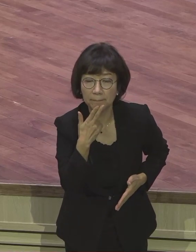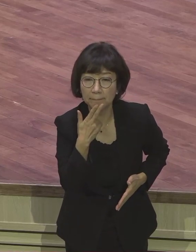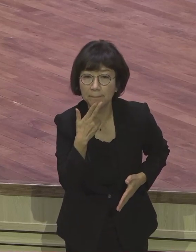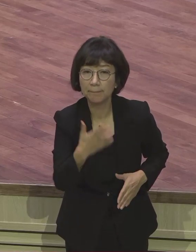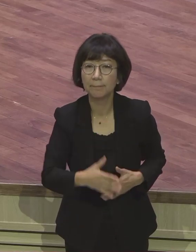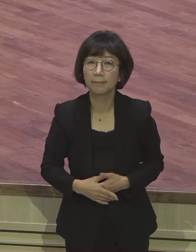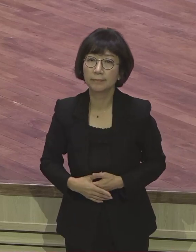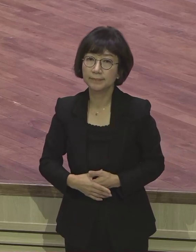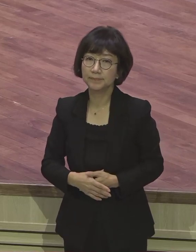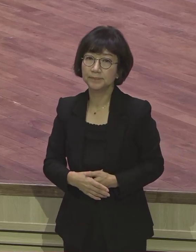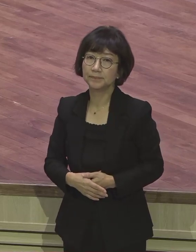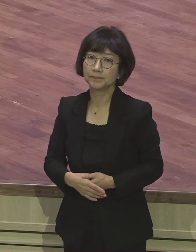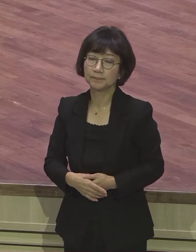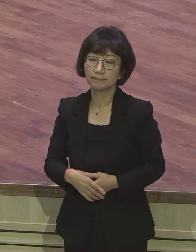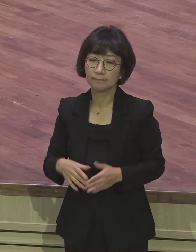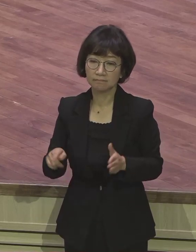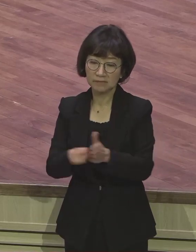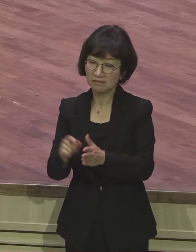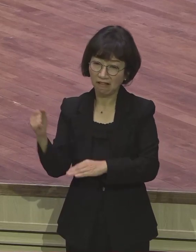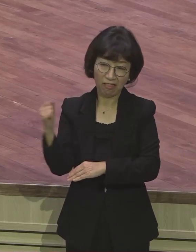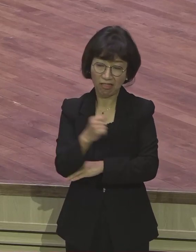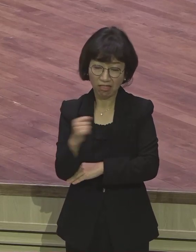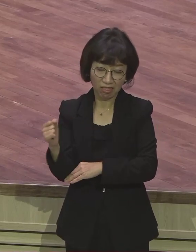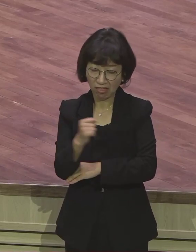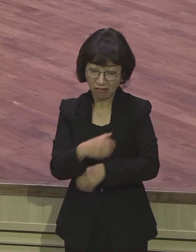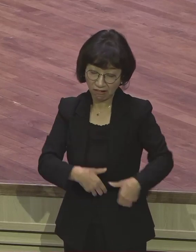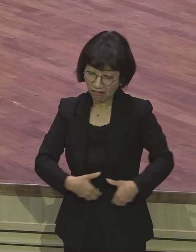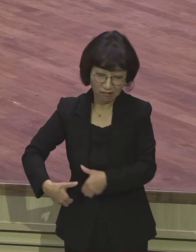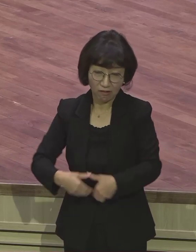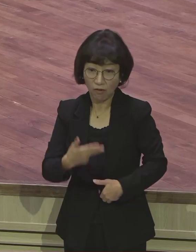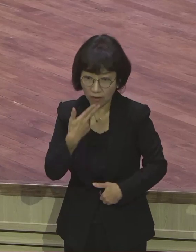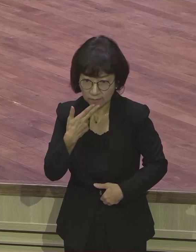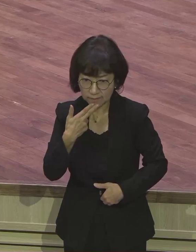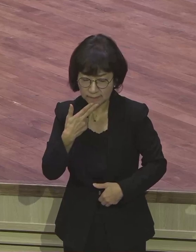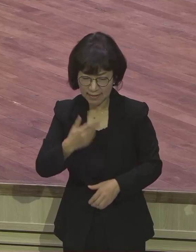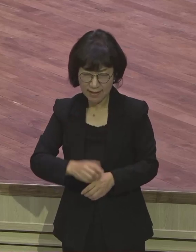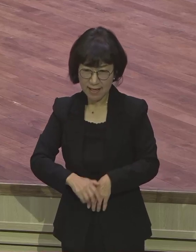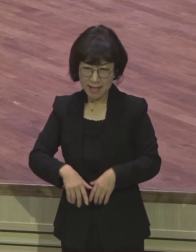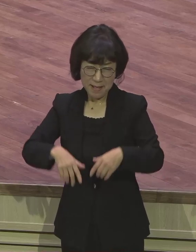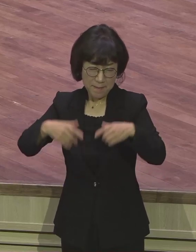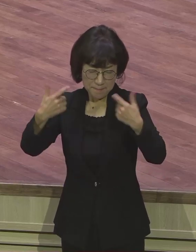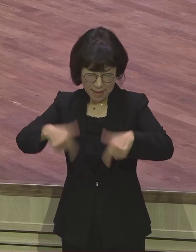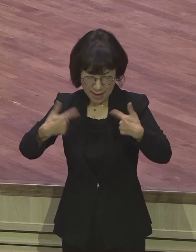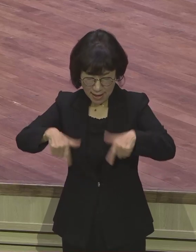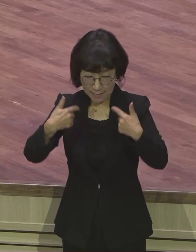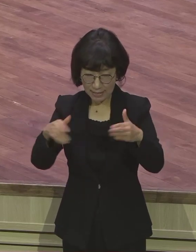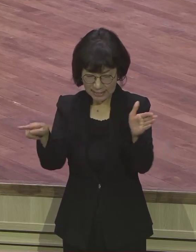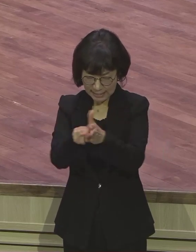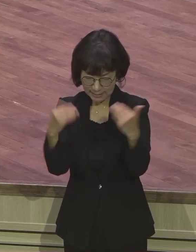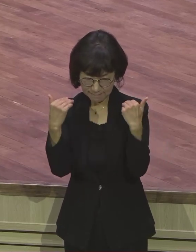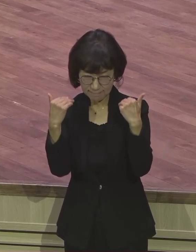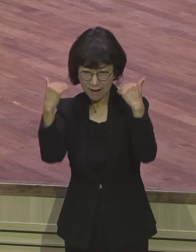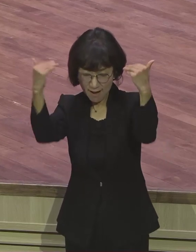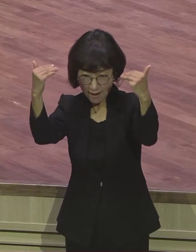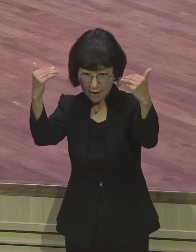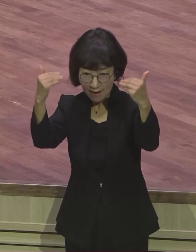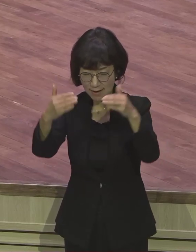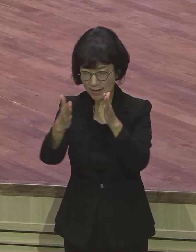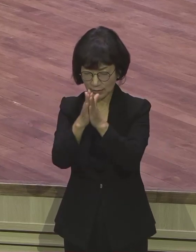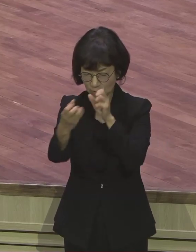흔들림 없는 성장 매일매일 기도응답 받아 매일매일 성령의 역사를 체험해 이거 너무너무 감사해요